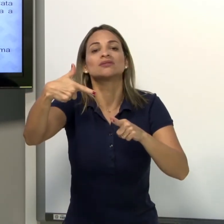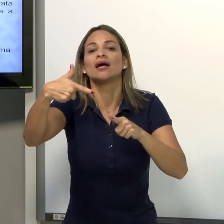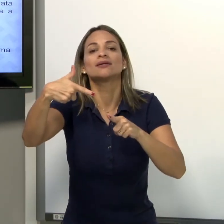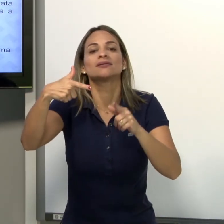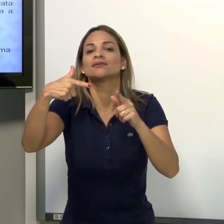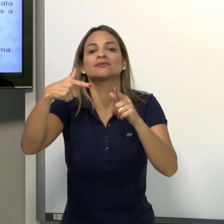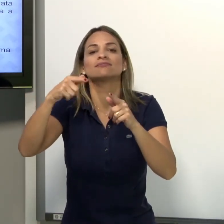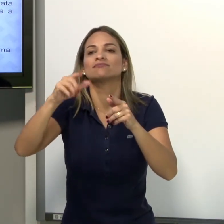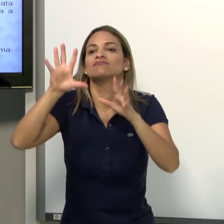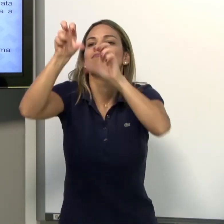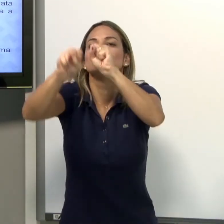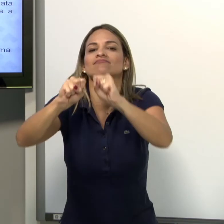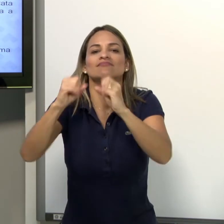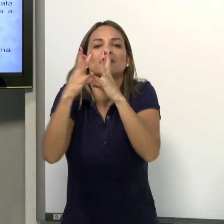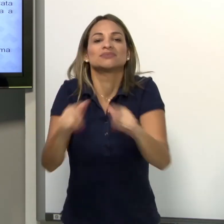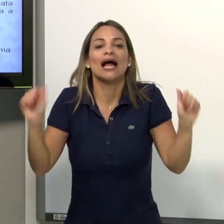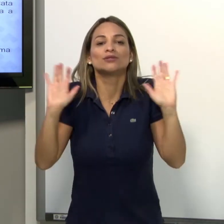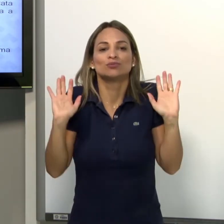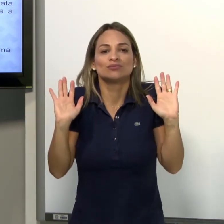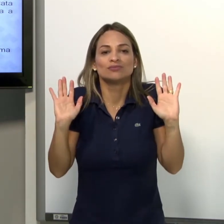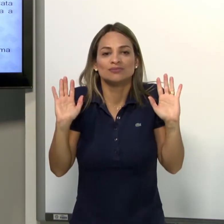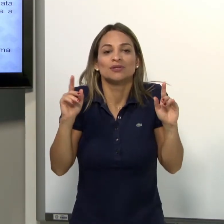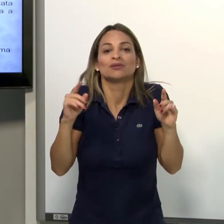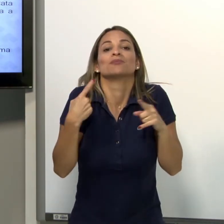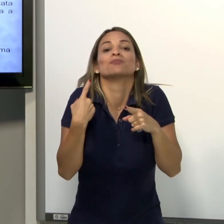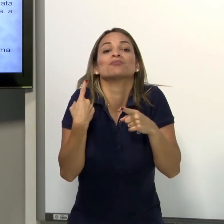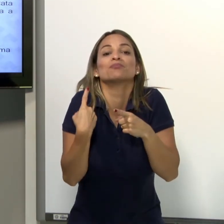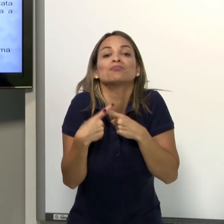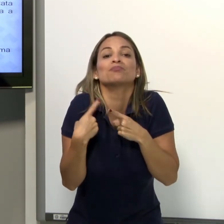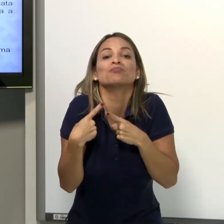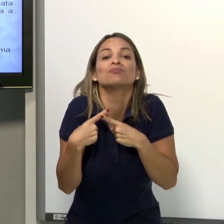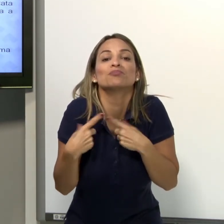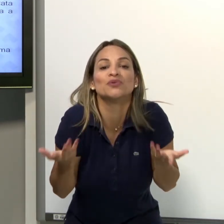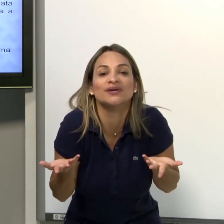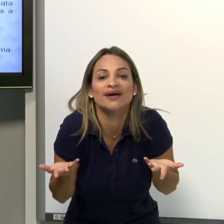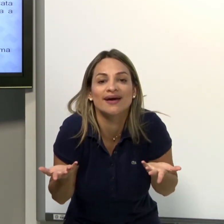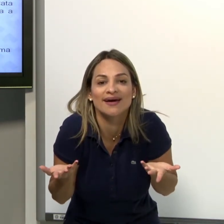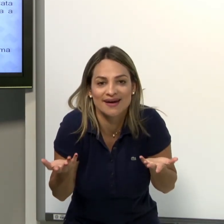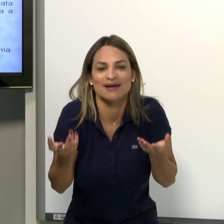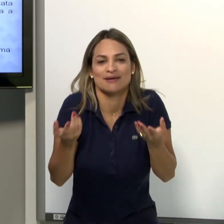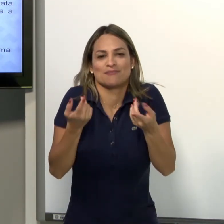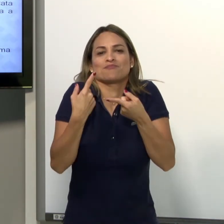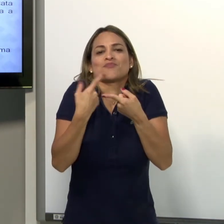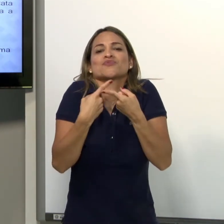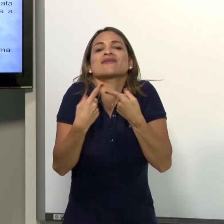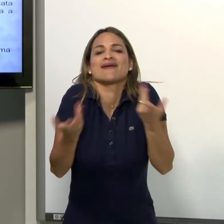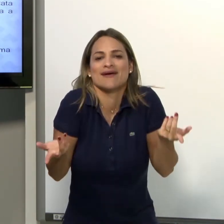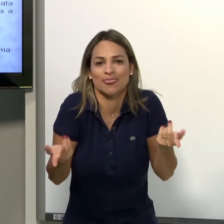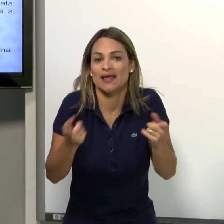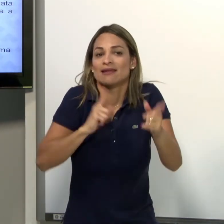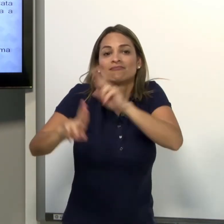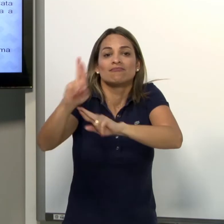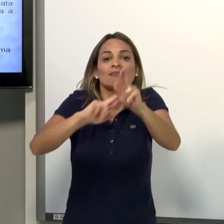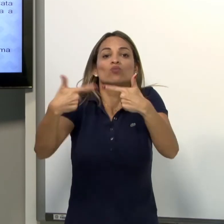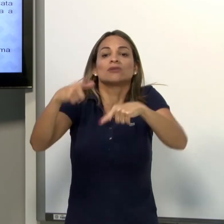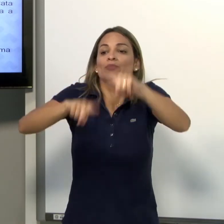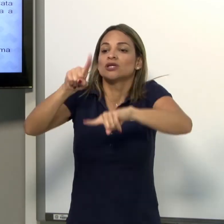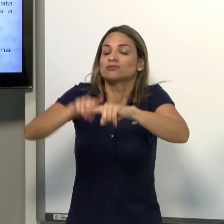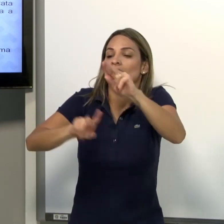Não consegue. É aquilo que não consegue se pegar. Por quê? Por quê? Não tem relação